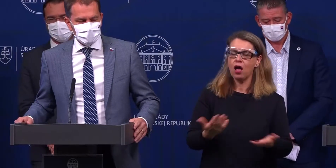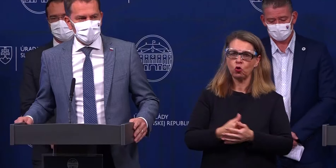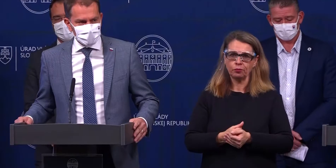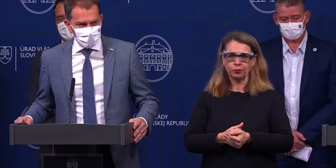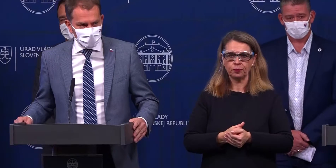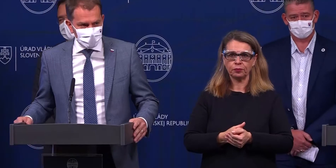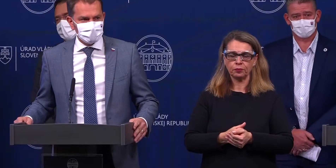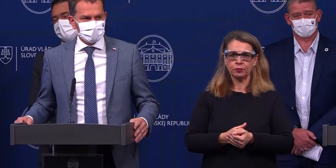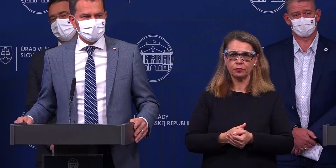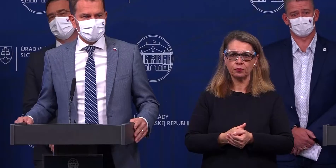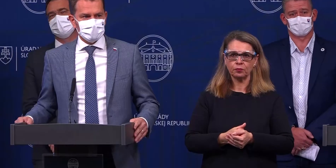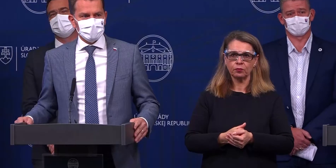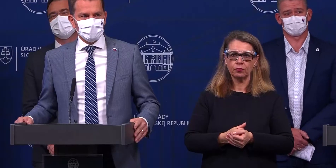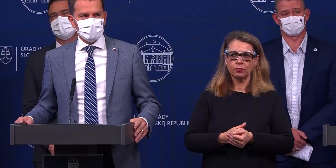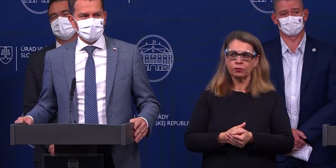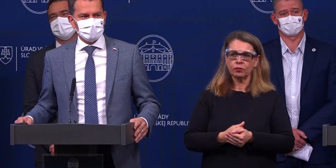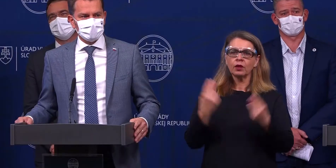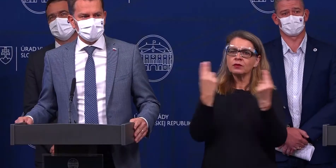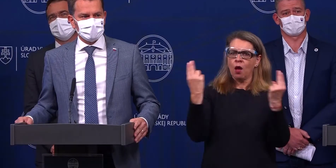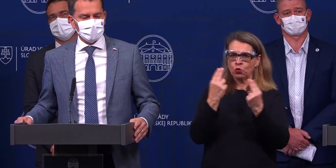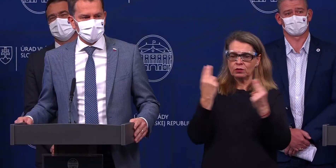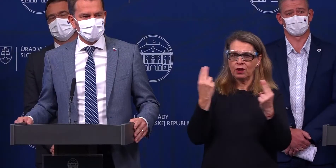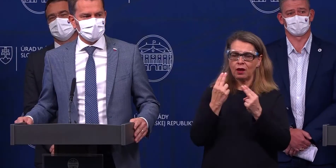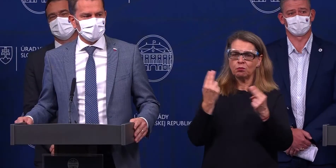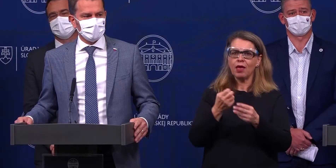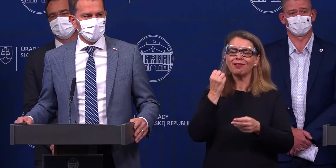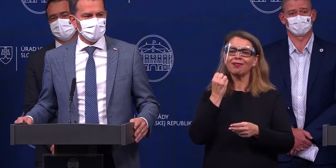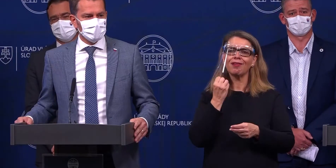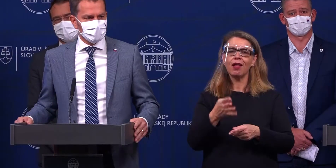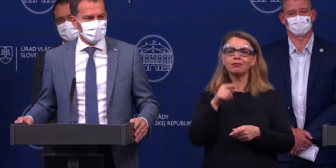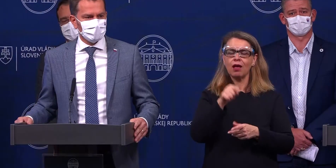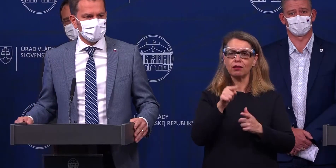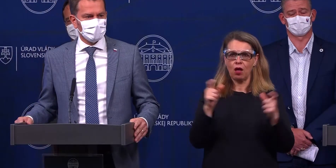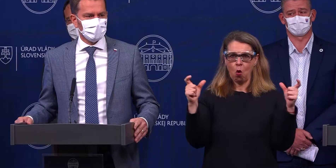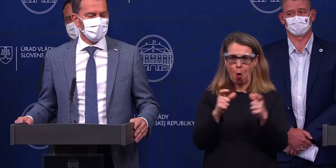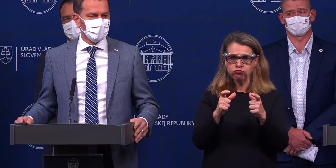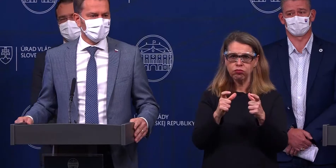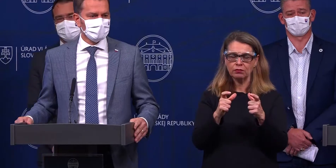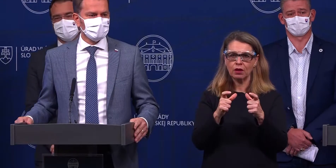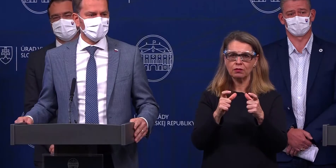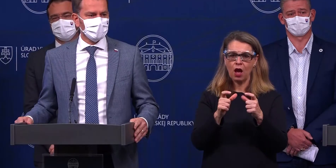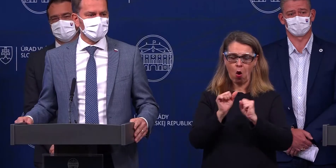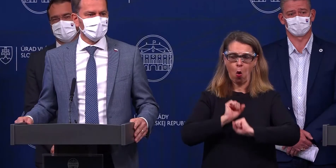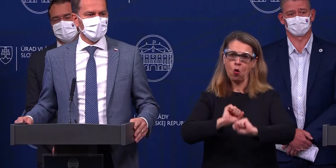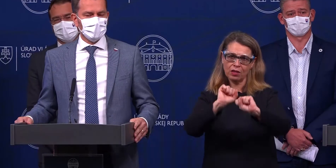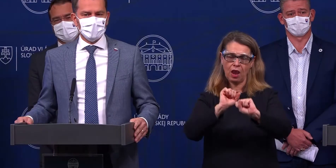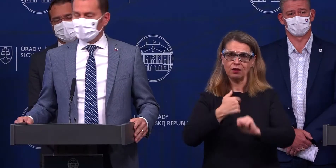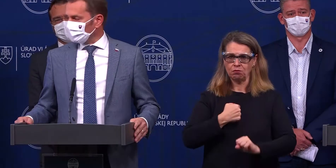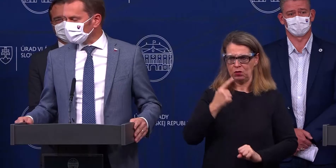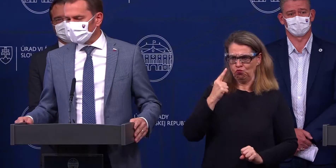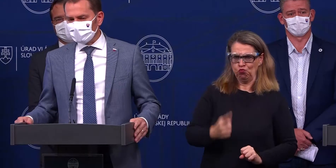Je samozrejme, že keď takéto obmedzenia ochranné musíme prijať